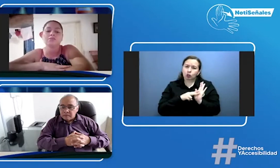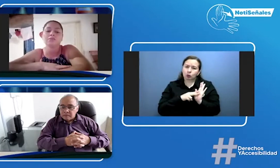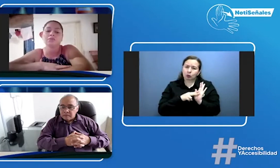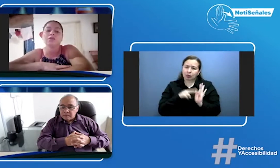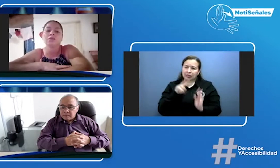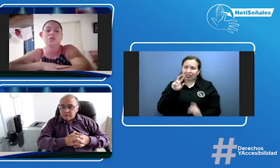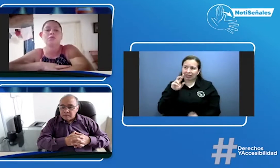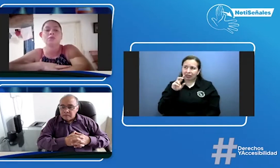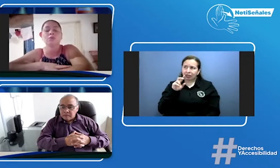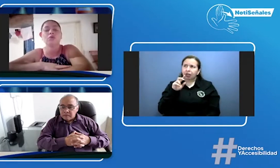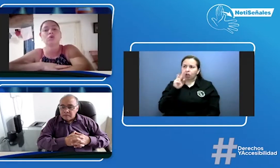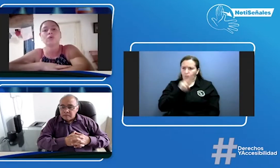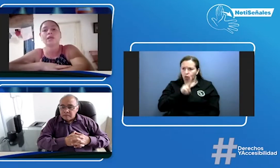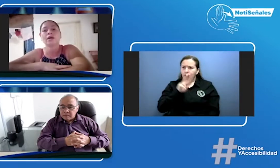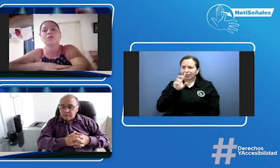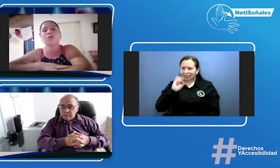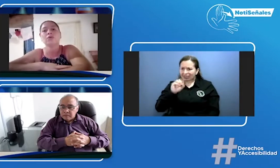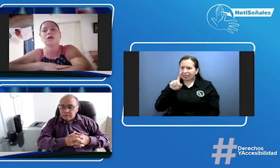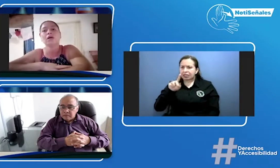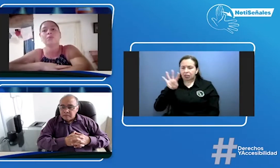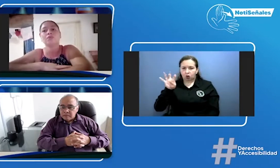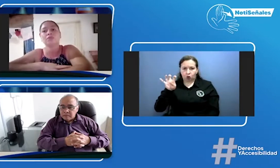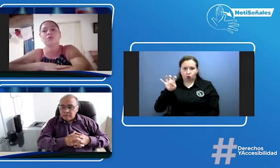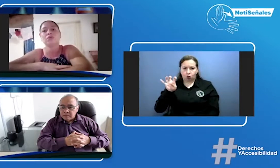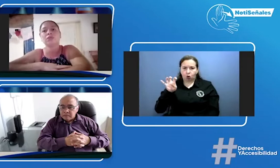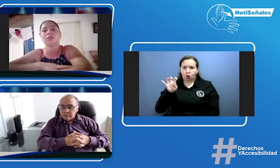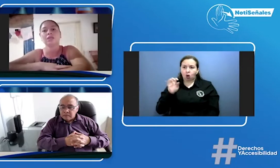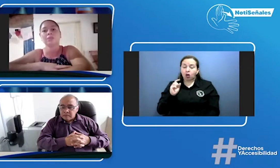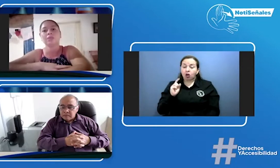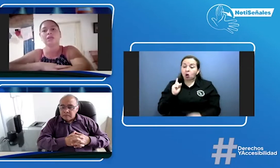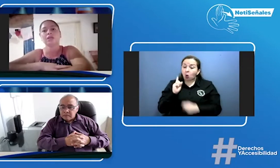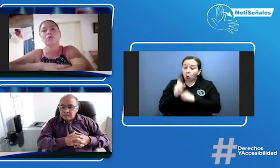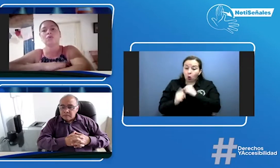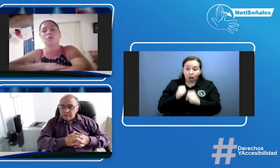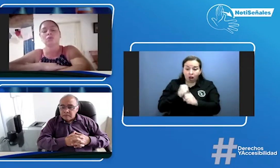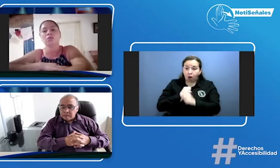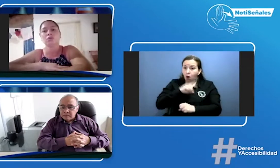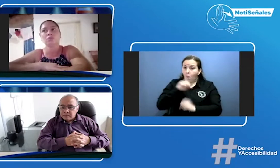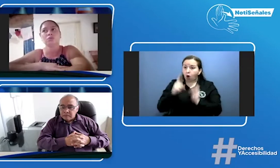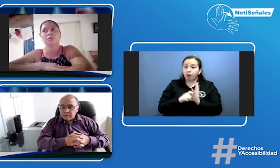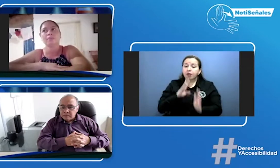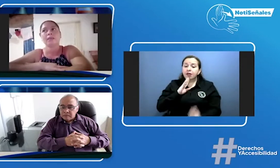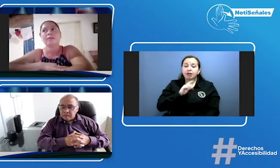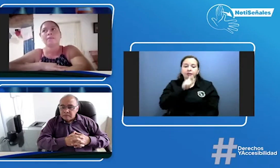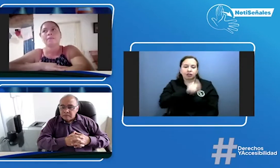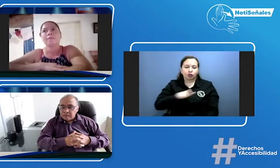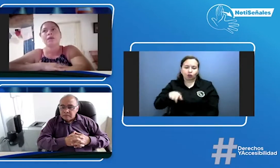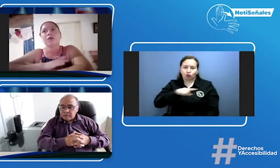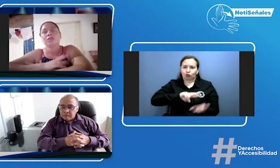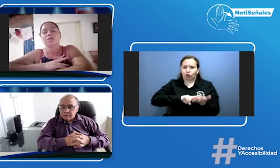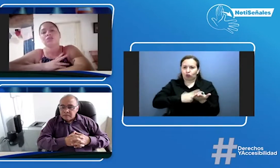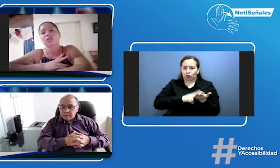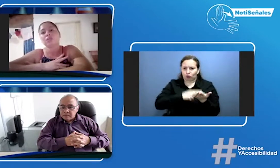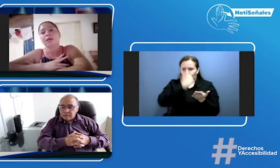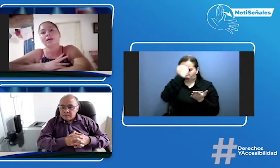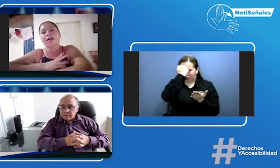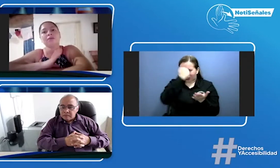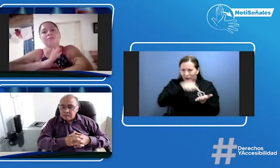estuvimos todo el año al profesor de intérprete con los niños. Pero hace dos años para acá de